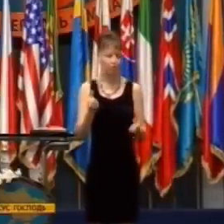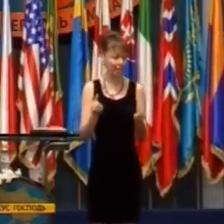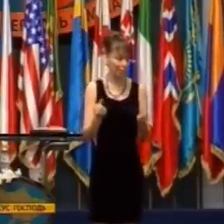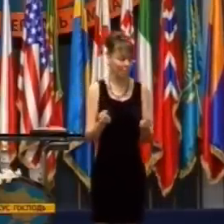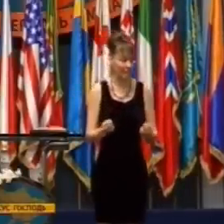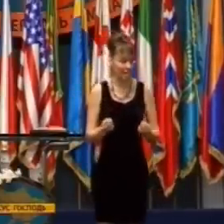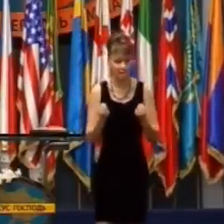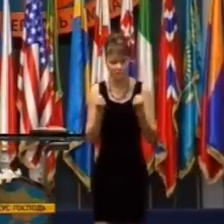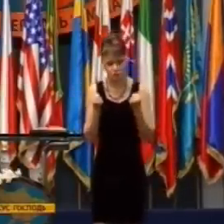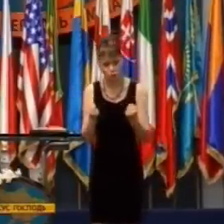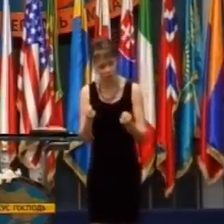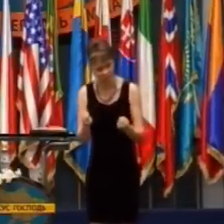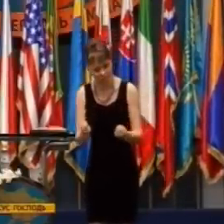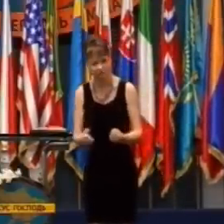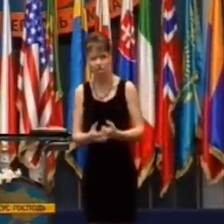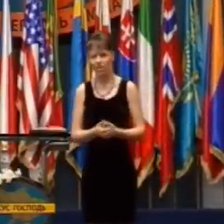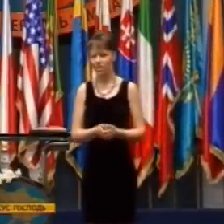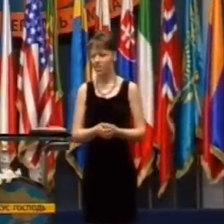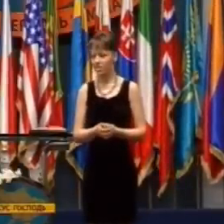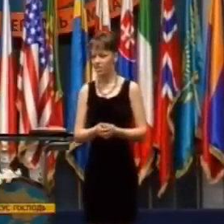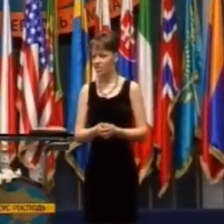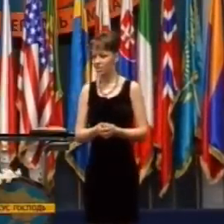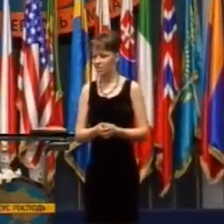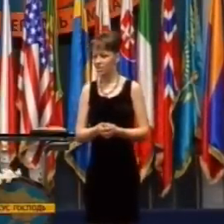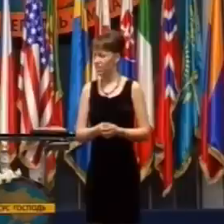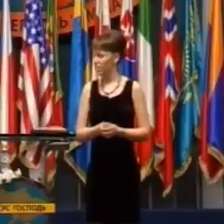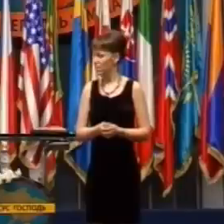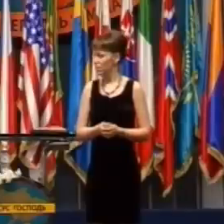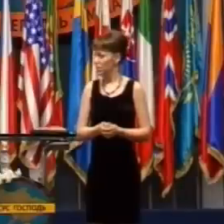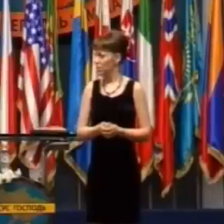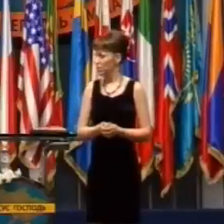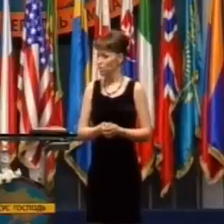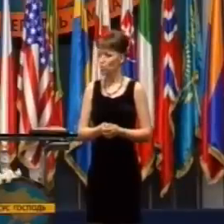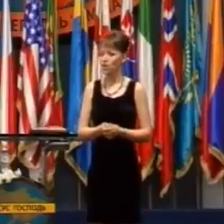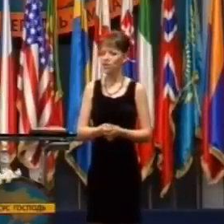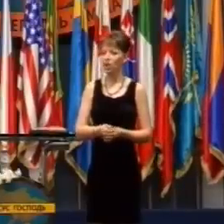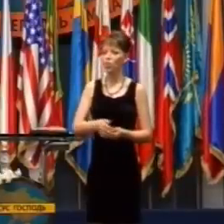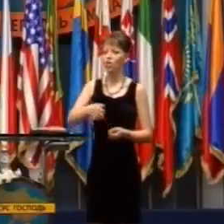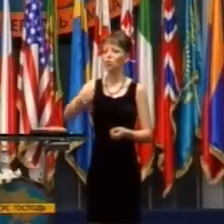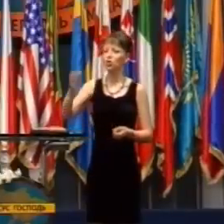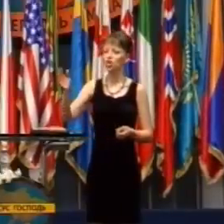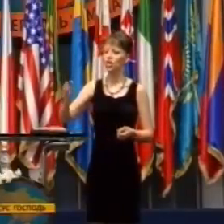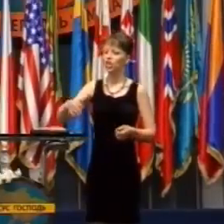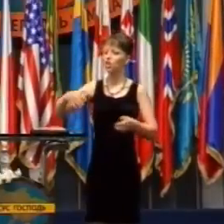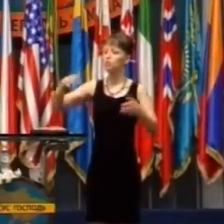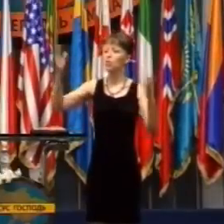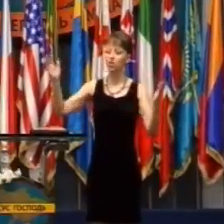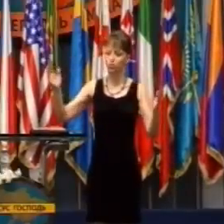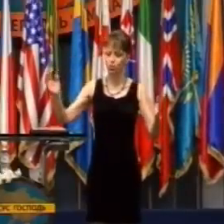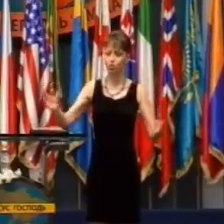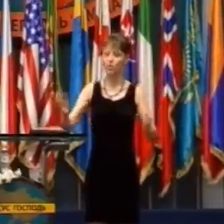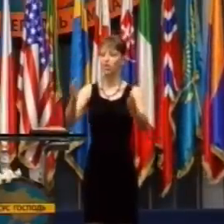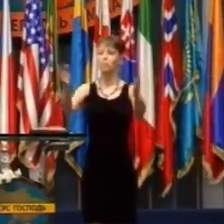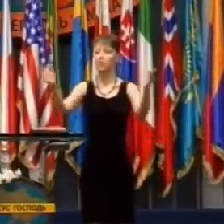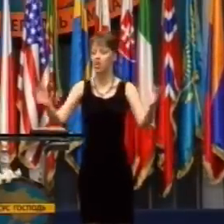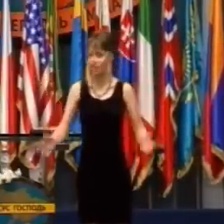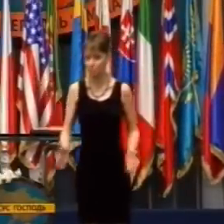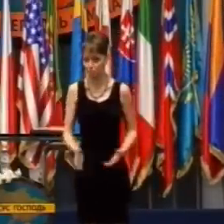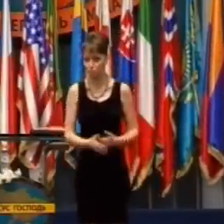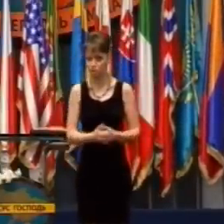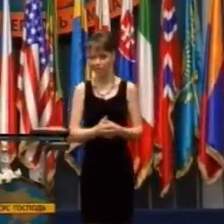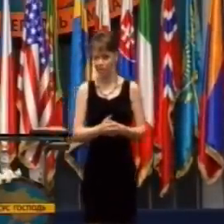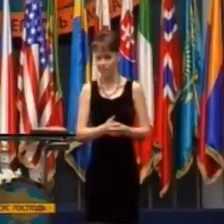Pretože toto posolstvo je príliš dôležité na to, aby ho kvôli troche dažďa niekto nepočul.